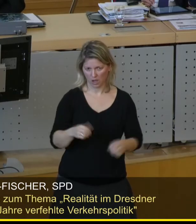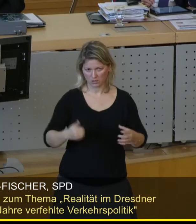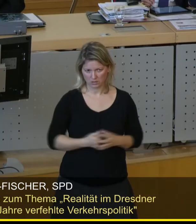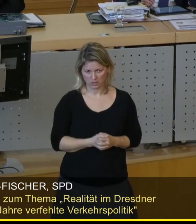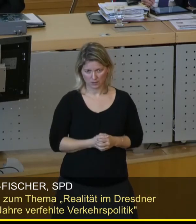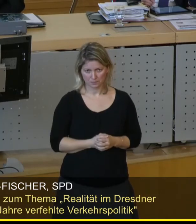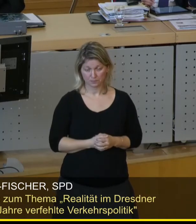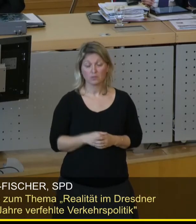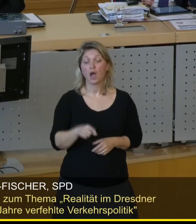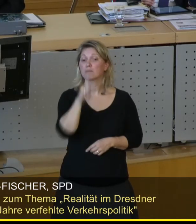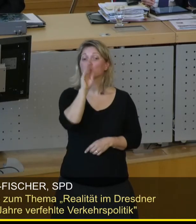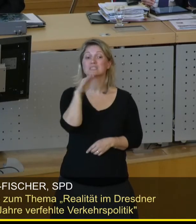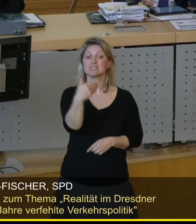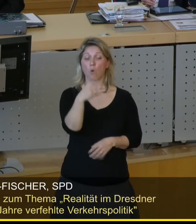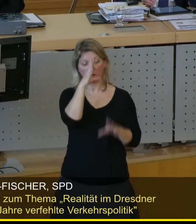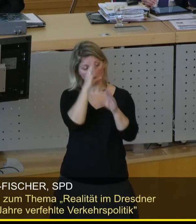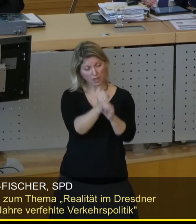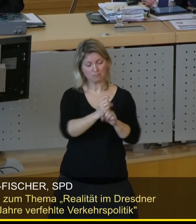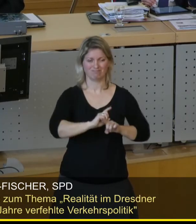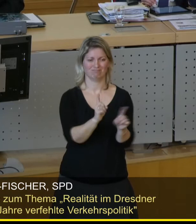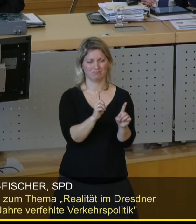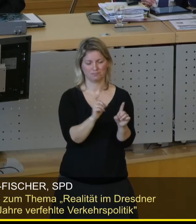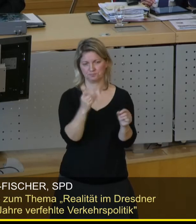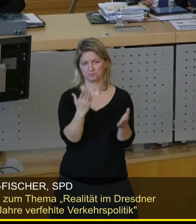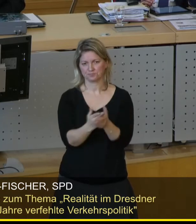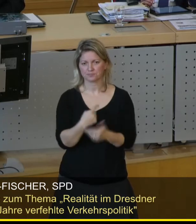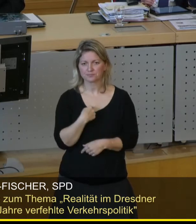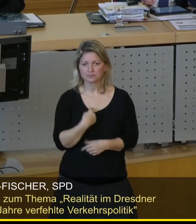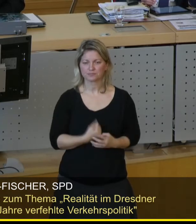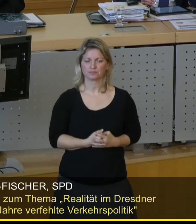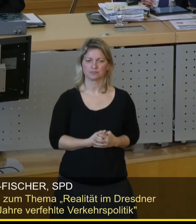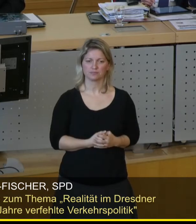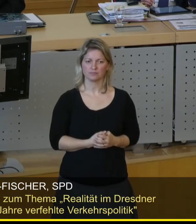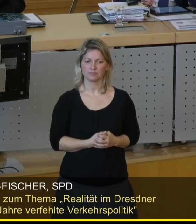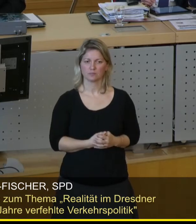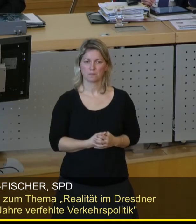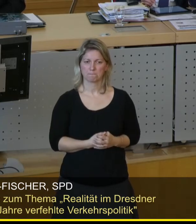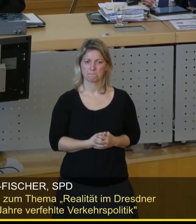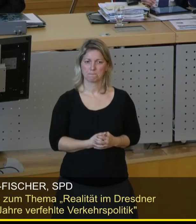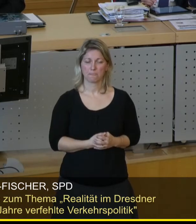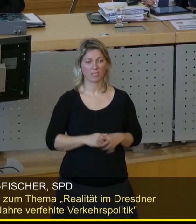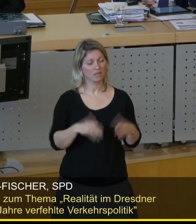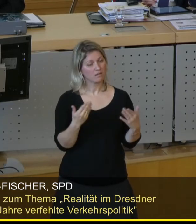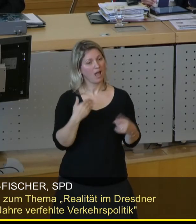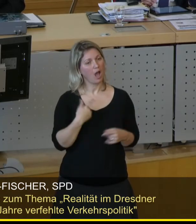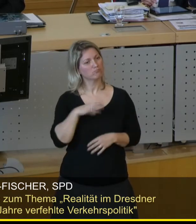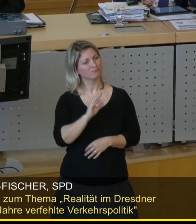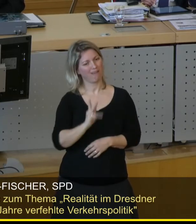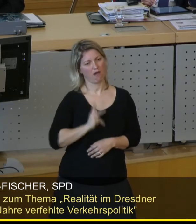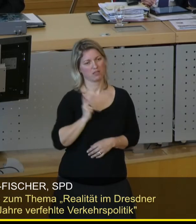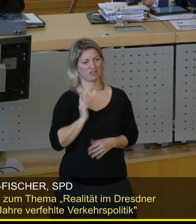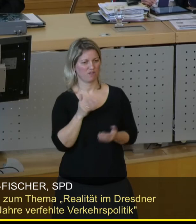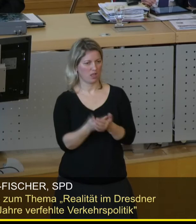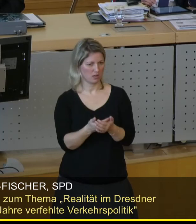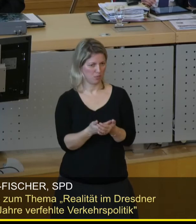Das ist aber nicht allein unser Ansatz, und damit will ich auch zum Ende kommen. Unser Ansatz ist eben auch, attraktive Angebote zu schaffen für